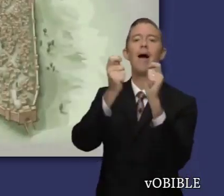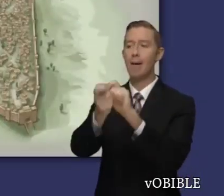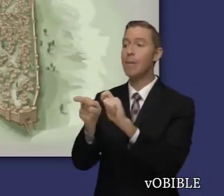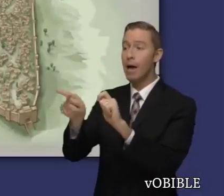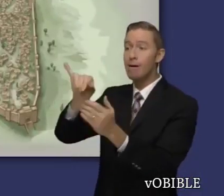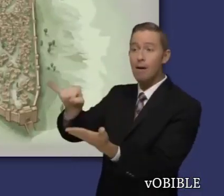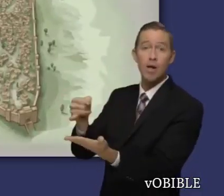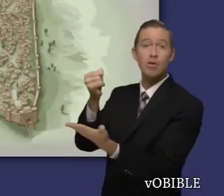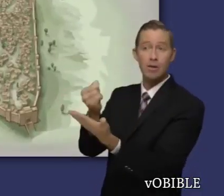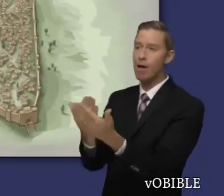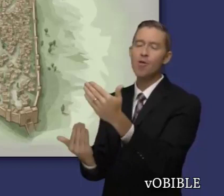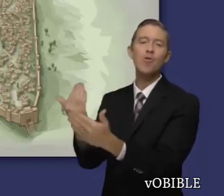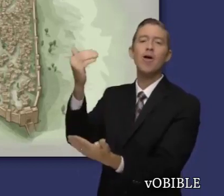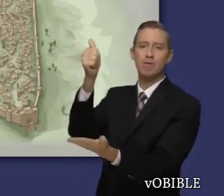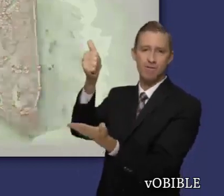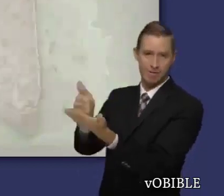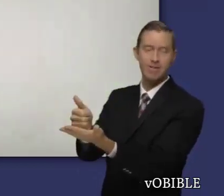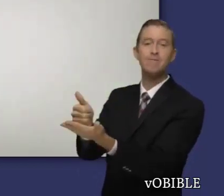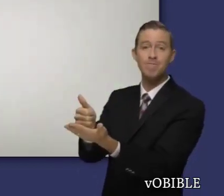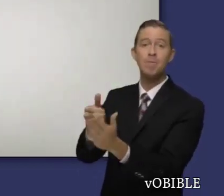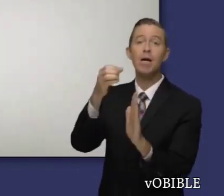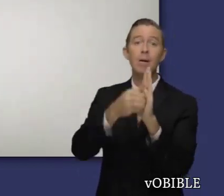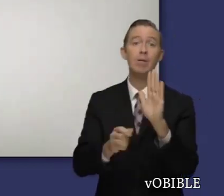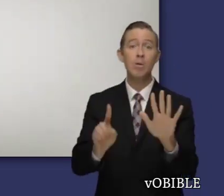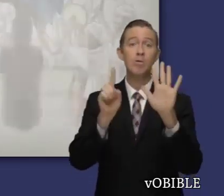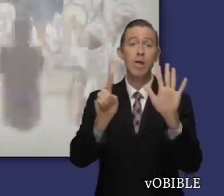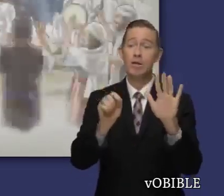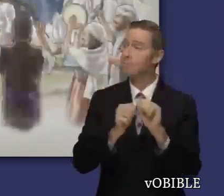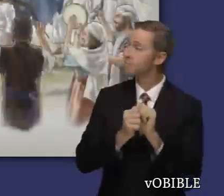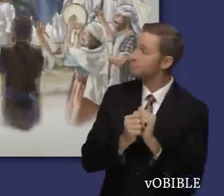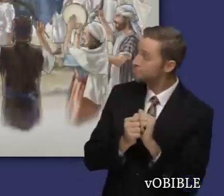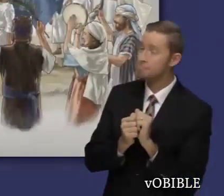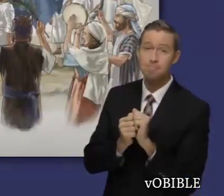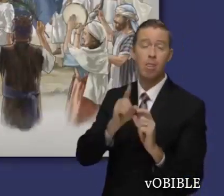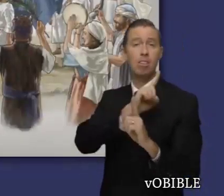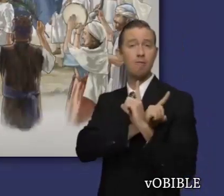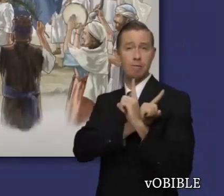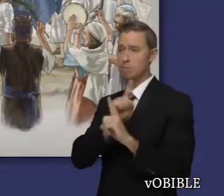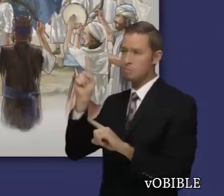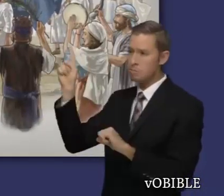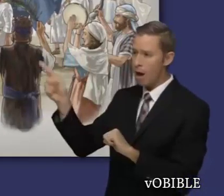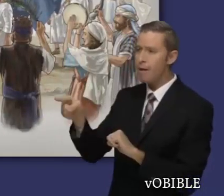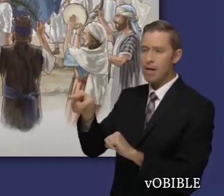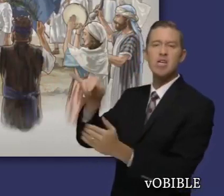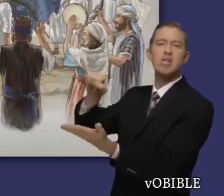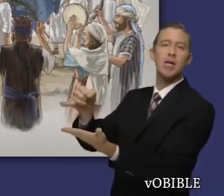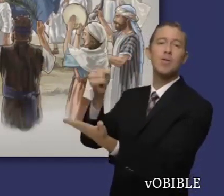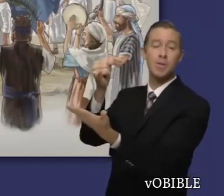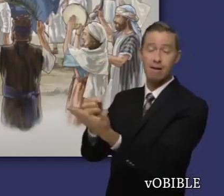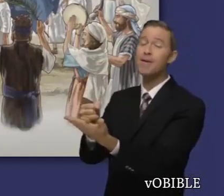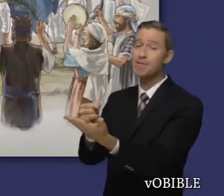a llamar la ciudad de David. En el capítulo 6, David hace que lleven el arca del pacto a Jerusalén.